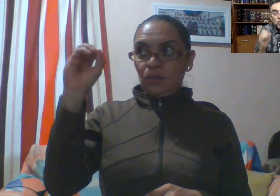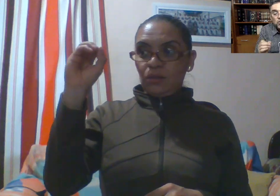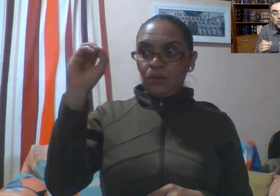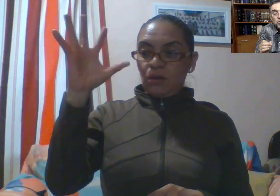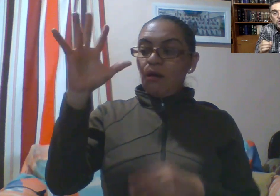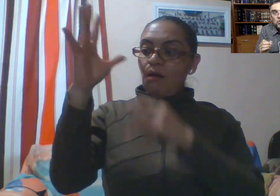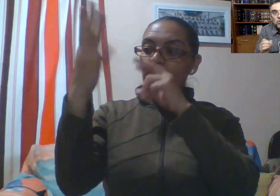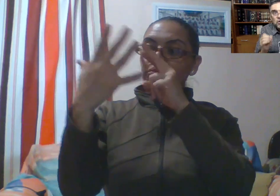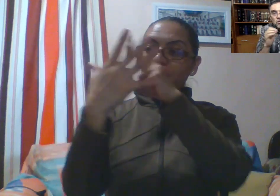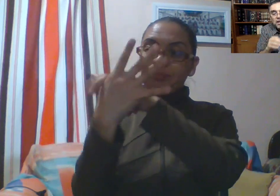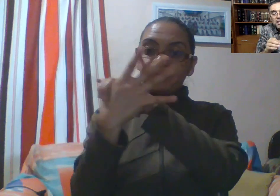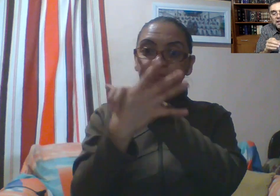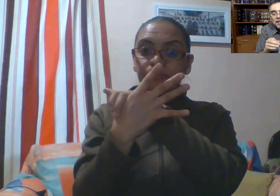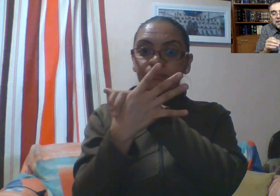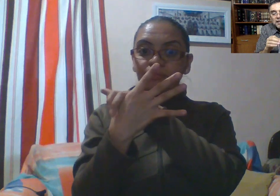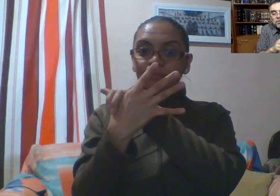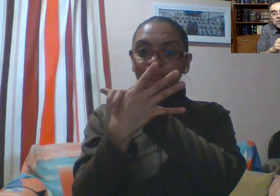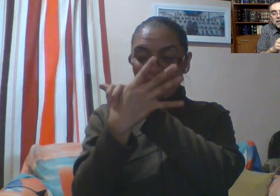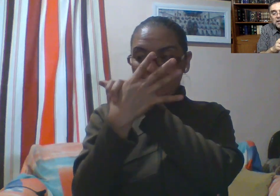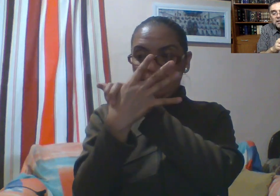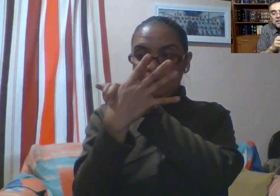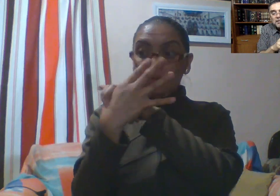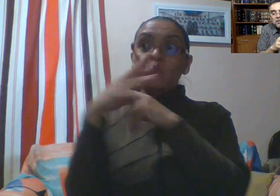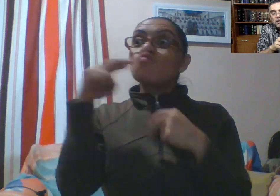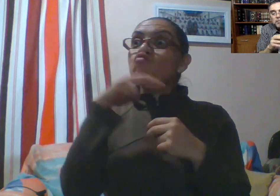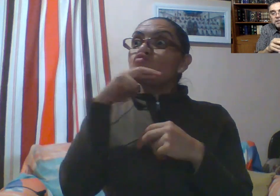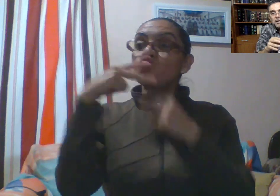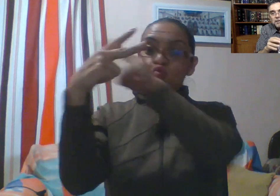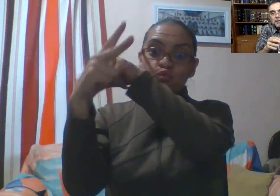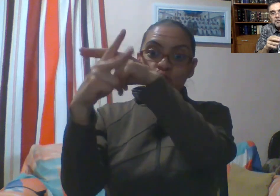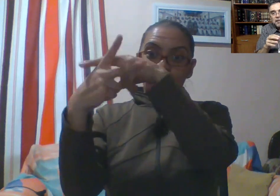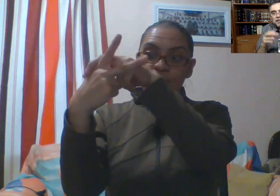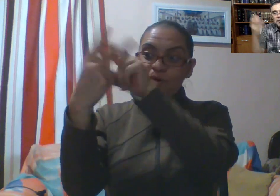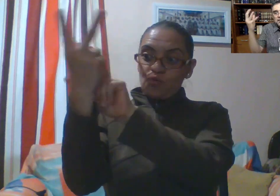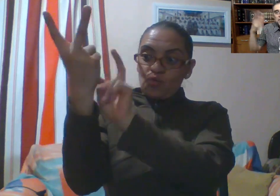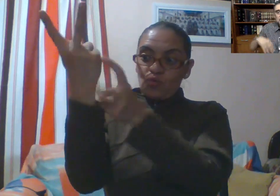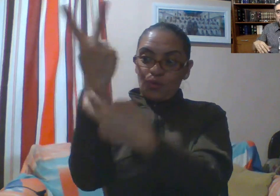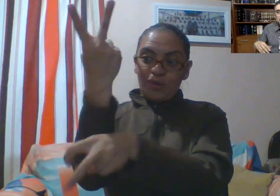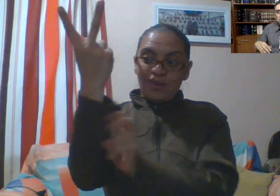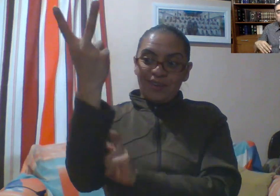gozoso. O sea, eso que descendió deprisa significa que se baja del árbol.